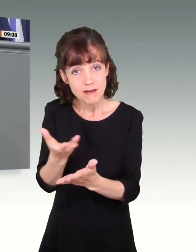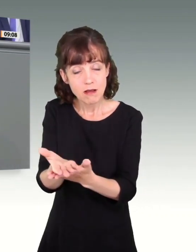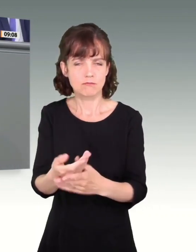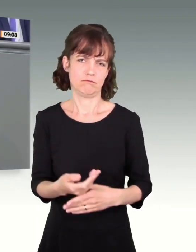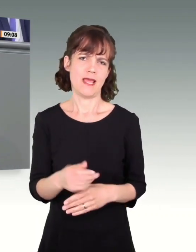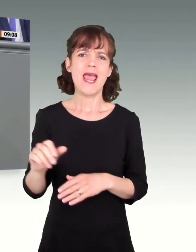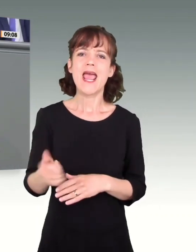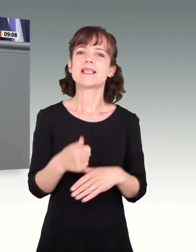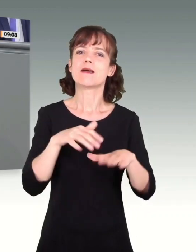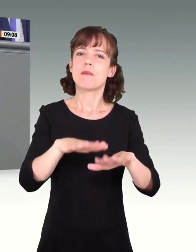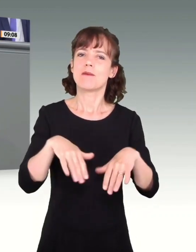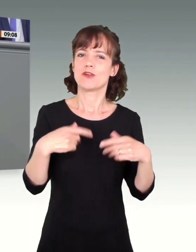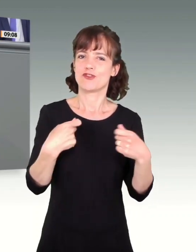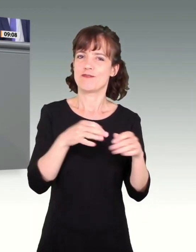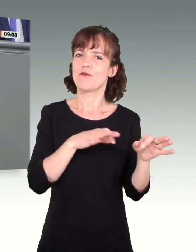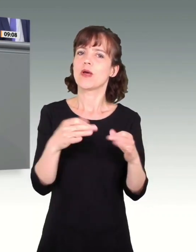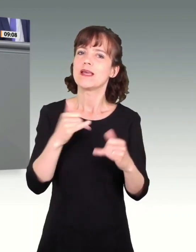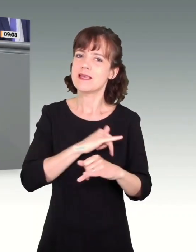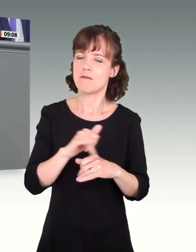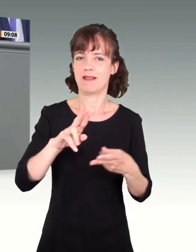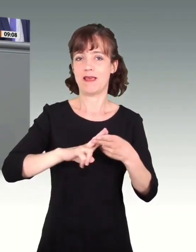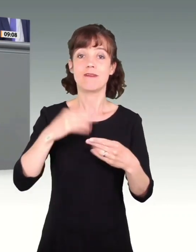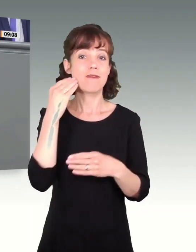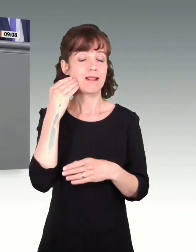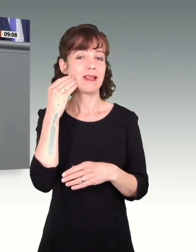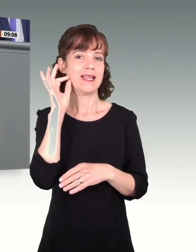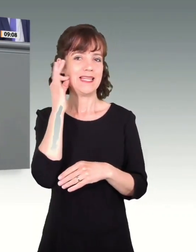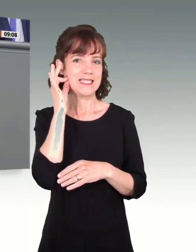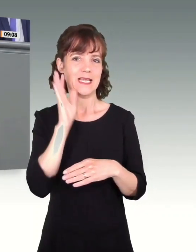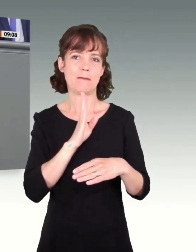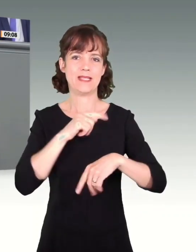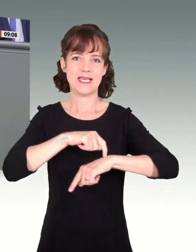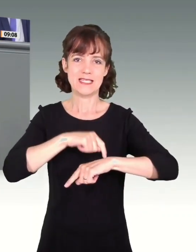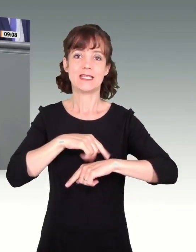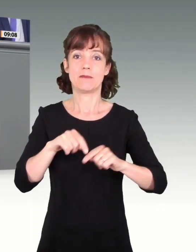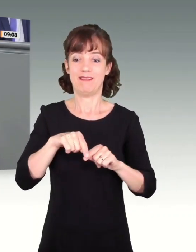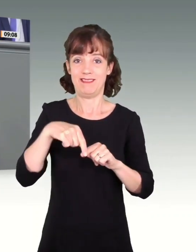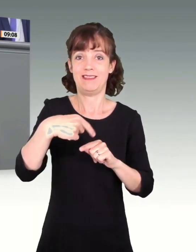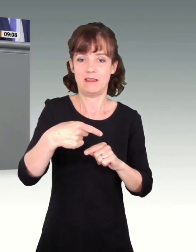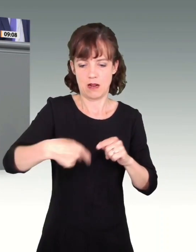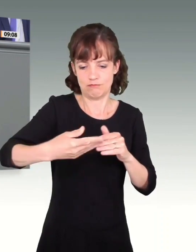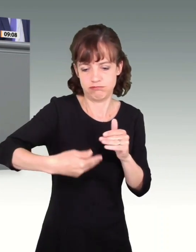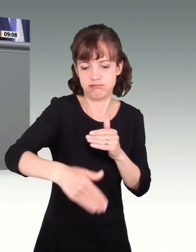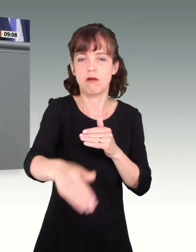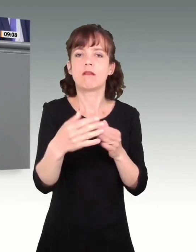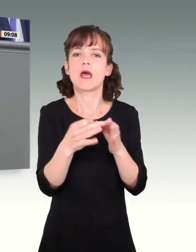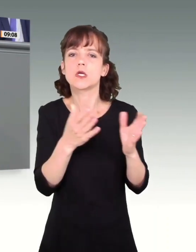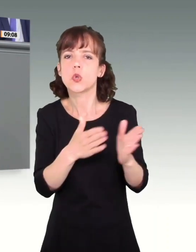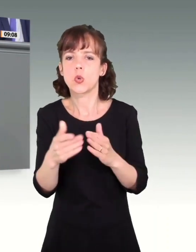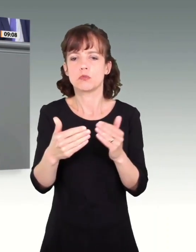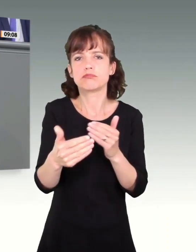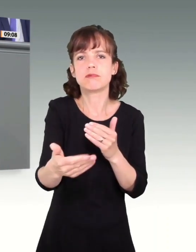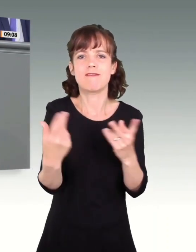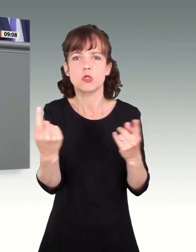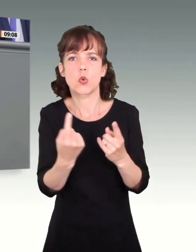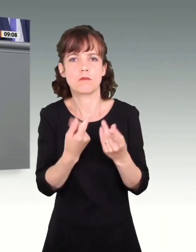parlamentarische Geschäftsführer immer am Dienstag um die Mittagszeit, um die Tagesordnung für die Sitzungswoche zu besprechen. Nichts davon haben Sie